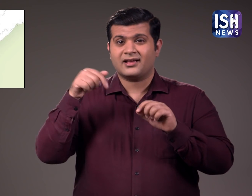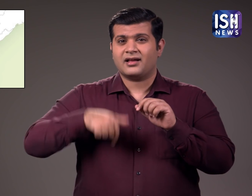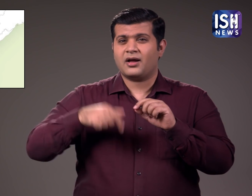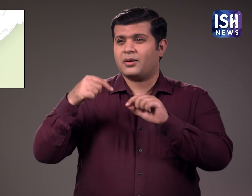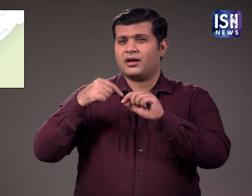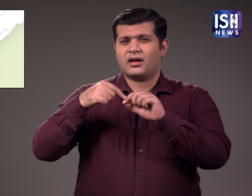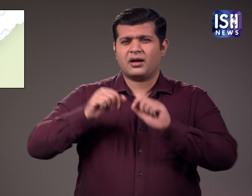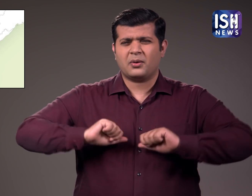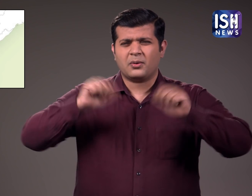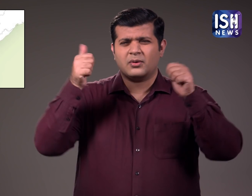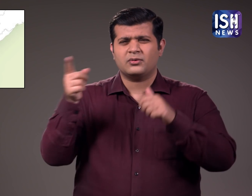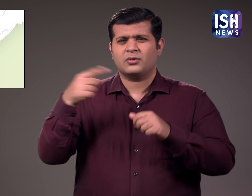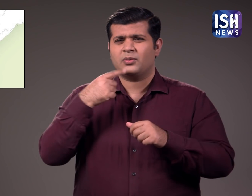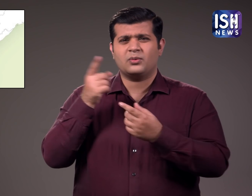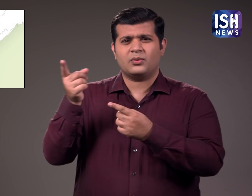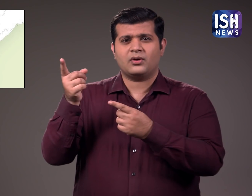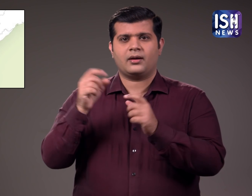भाजपा को 20 सीटे मिली है